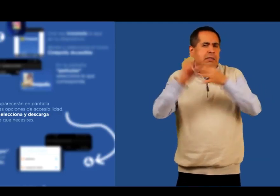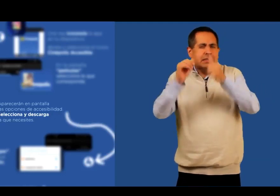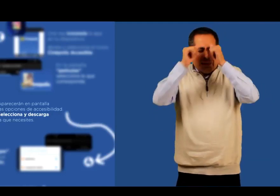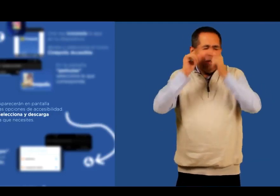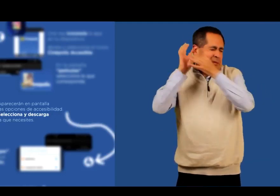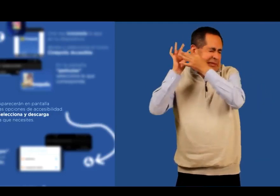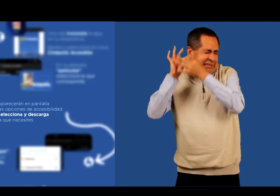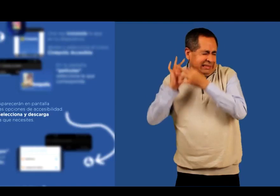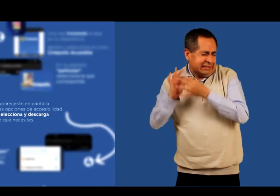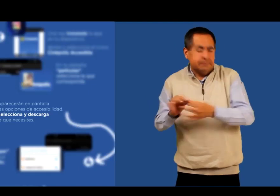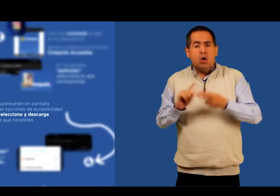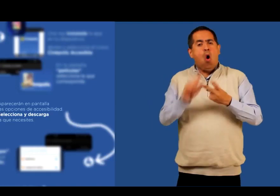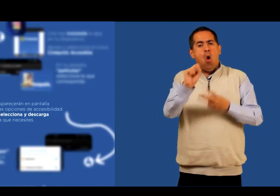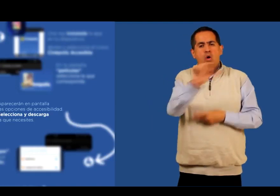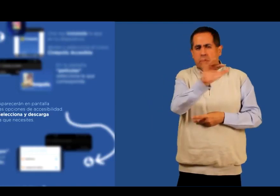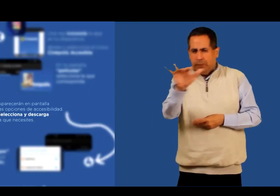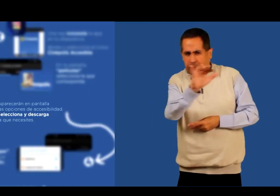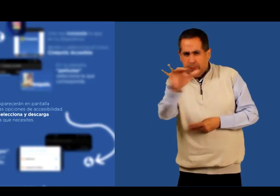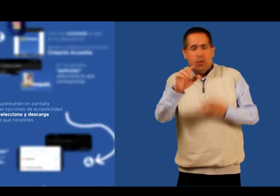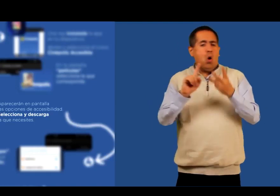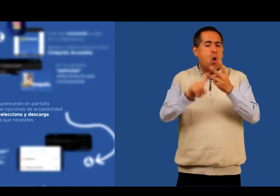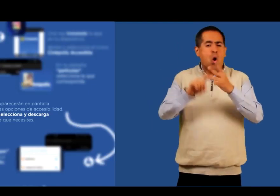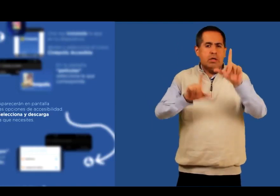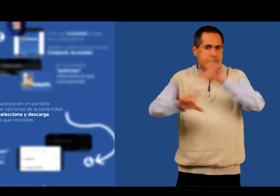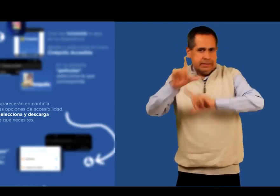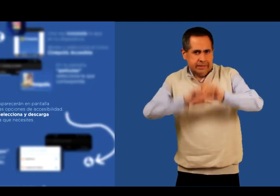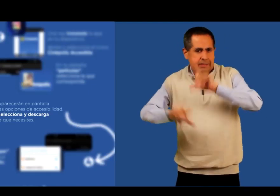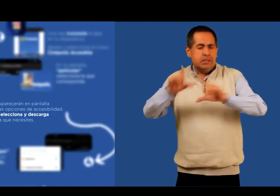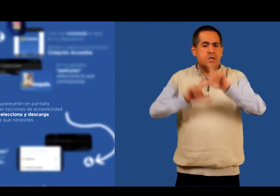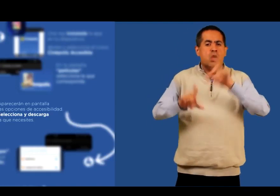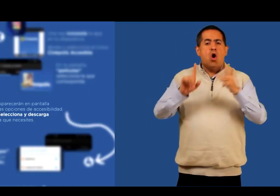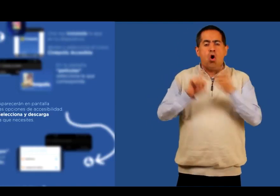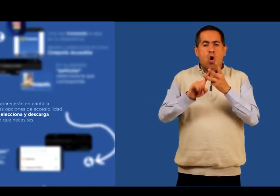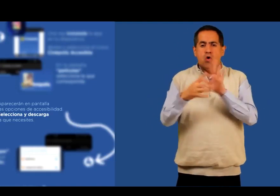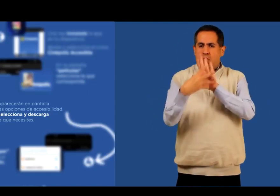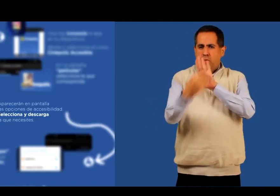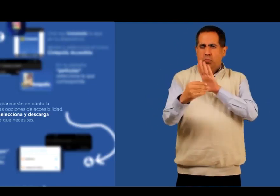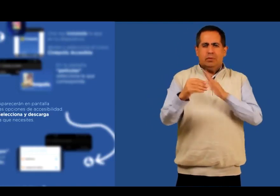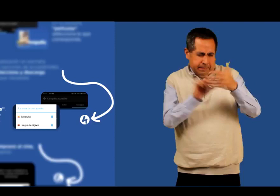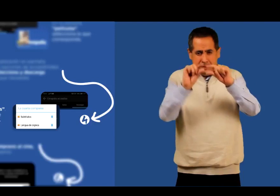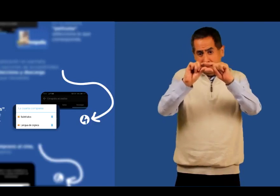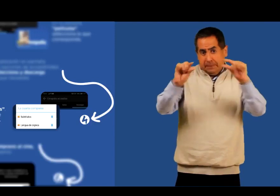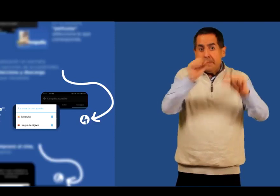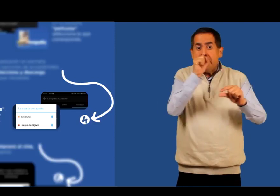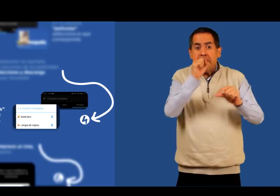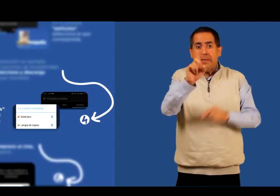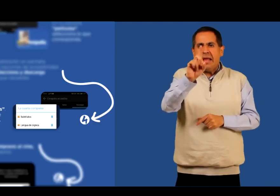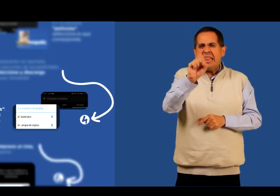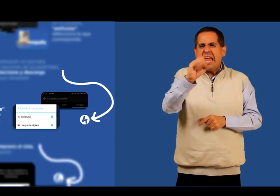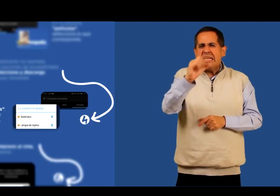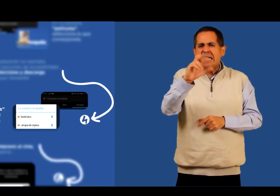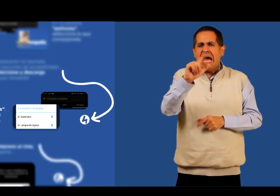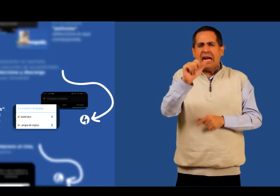Audio Descripción Subtítulos Lengua de signos Selecciona y